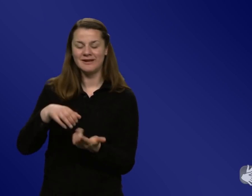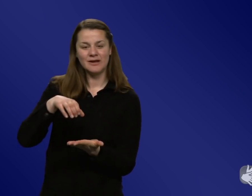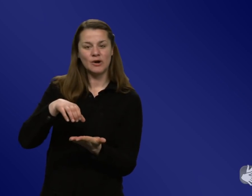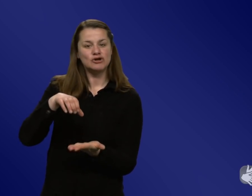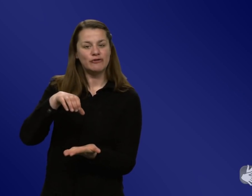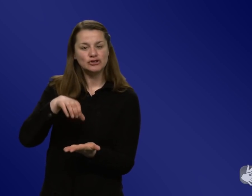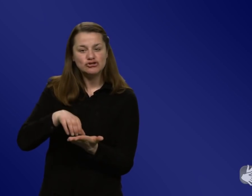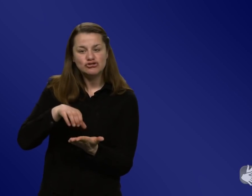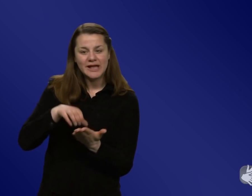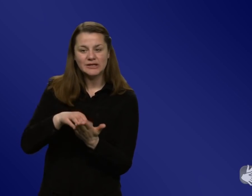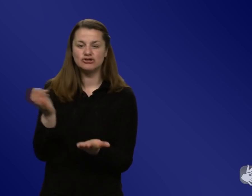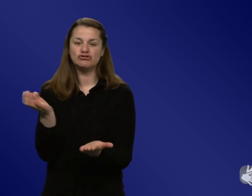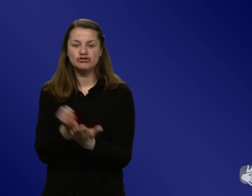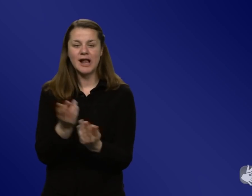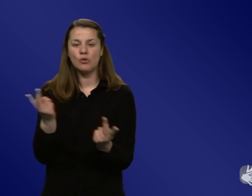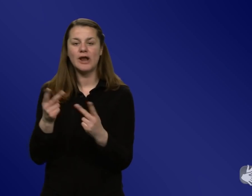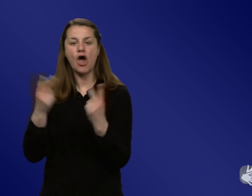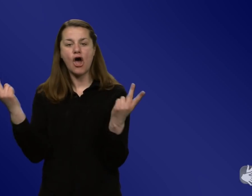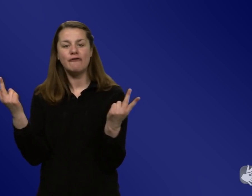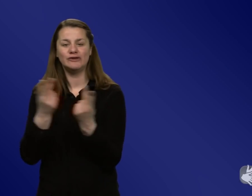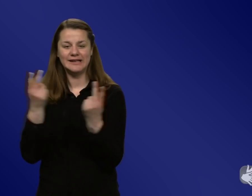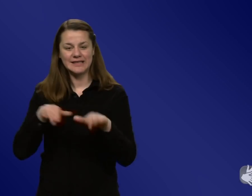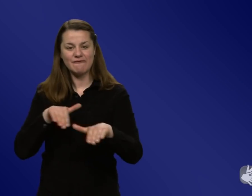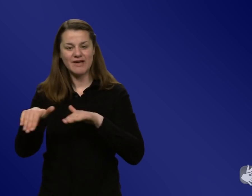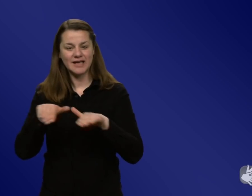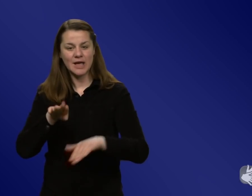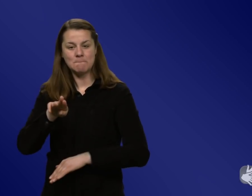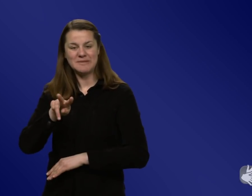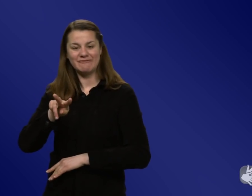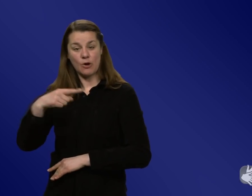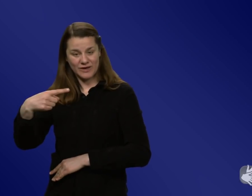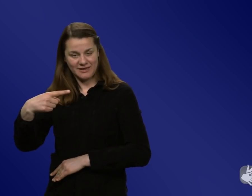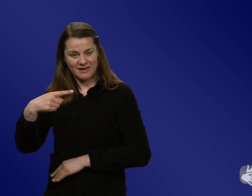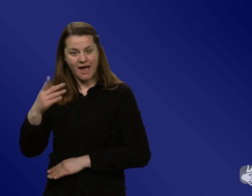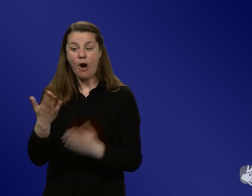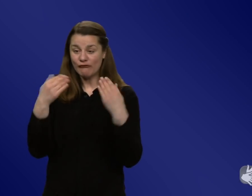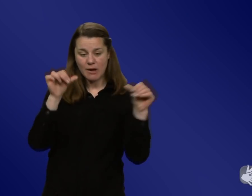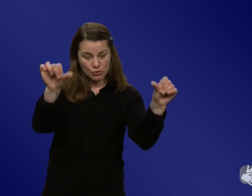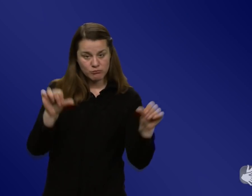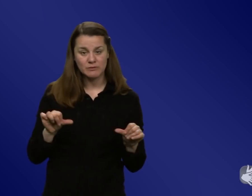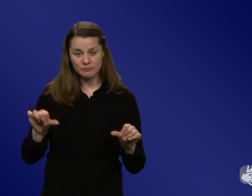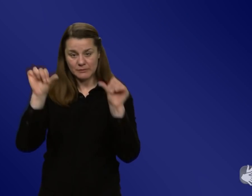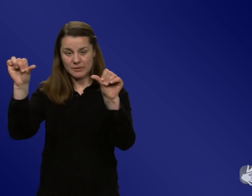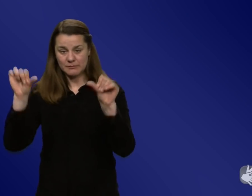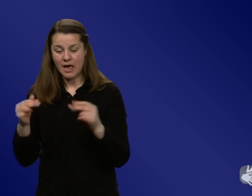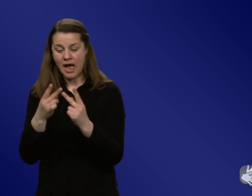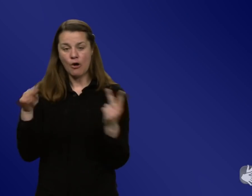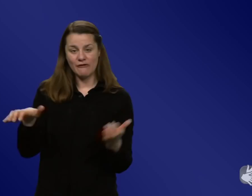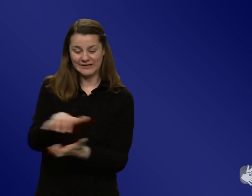von öffentlichem Verkehr, von der BVG. Und es gibt auch gerade so in Pandemie oder öffentlichen Krisen Zeitpunkte, wo es einfach auch wichtig ist,